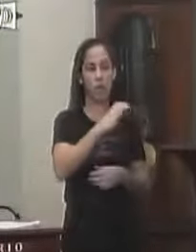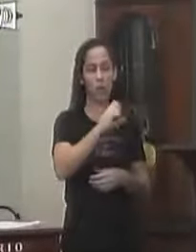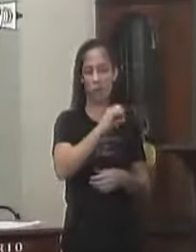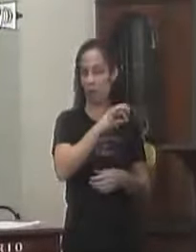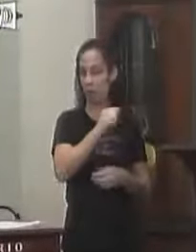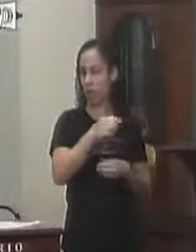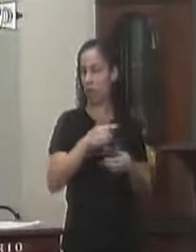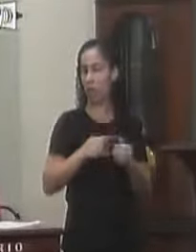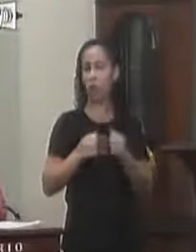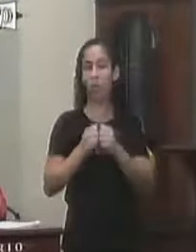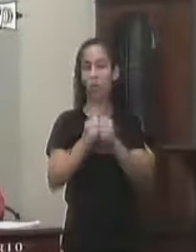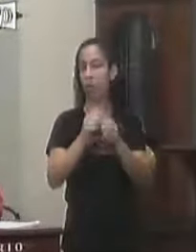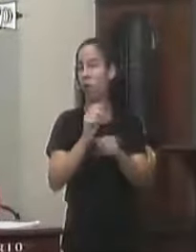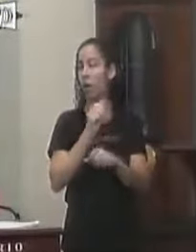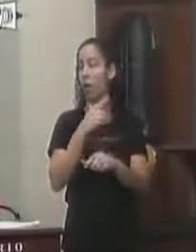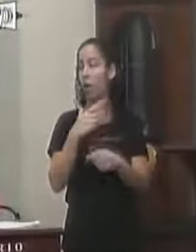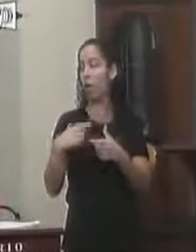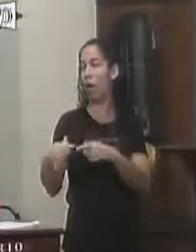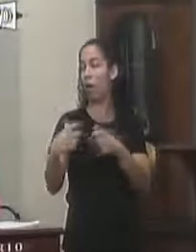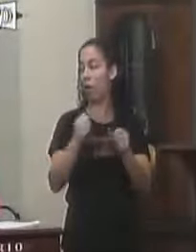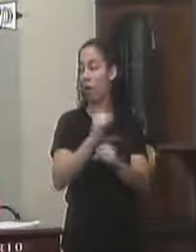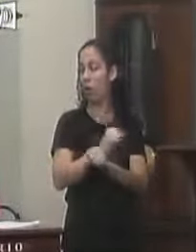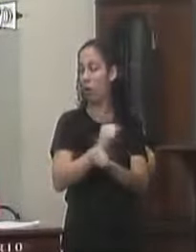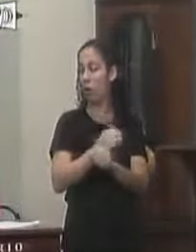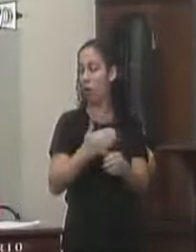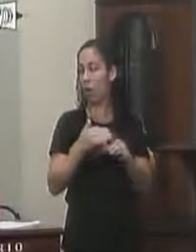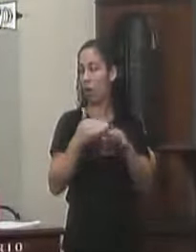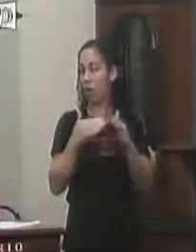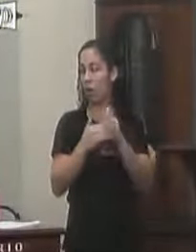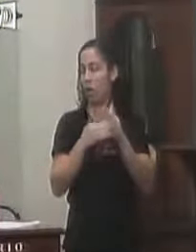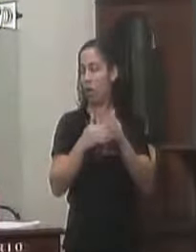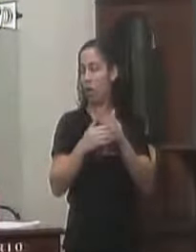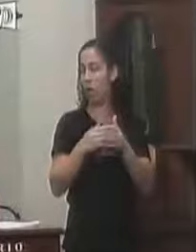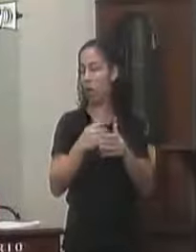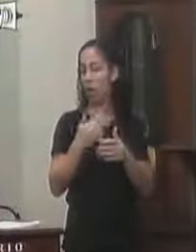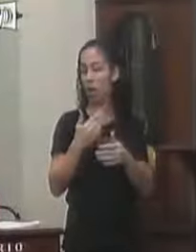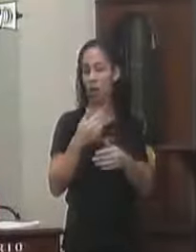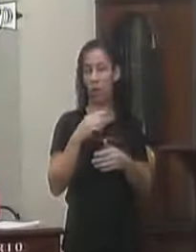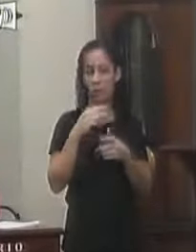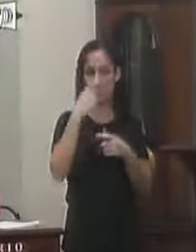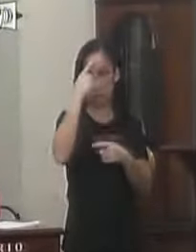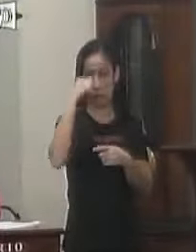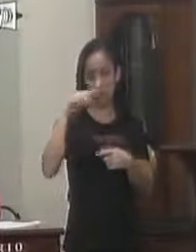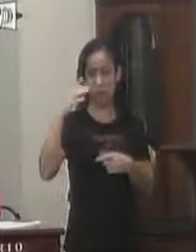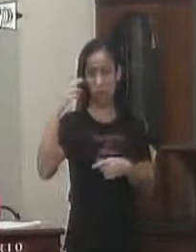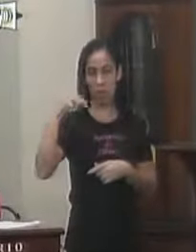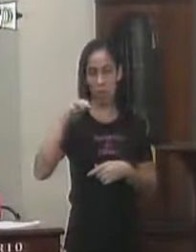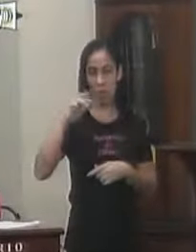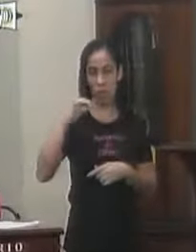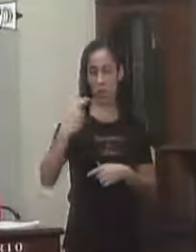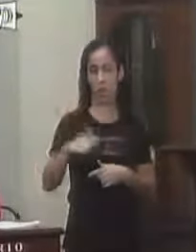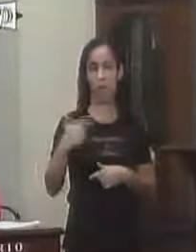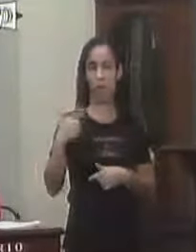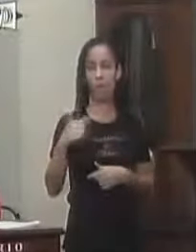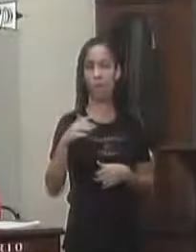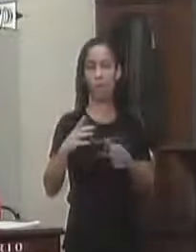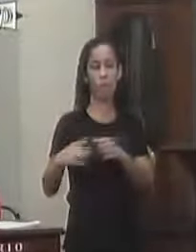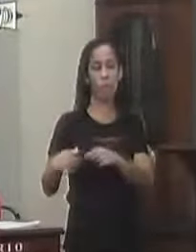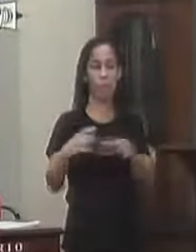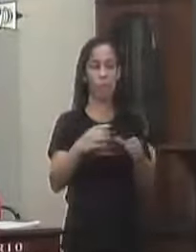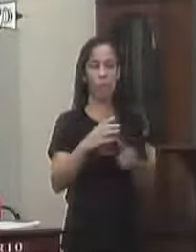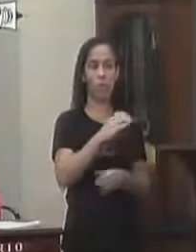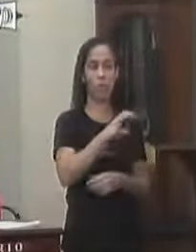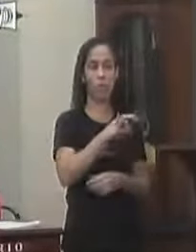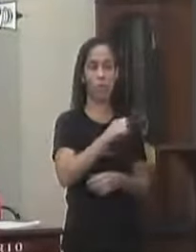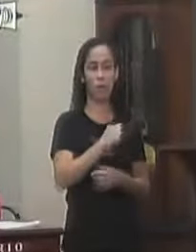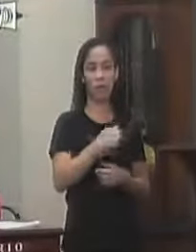lauco E saber aonde que parou Porque hoje Pelo menos até A última semana de março Não tinha nenhuma Cesta básica E nenhum